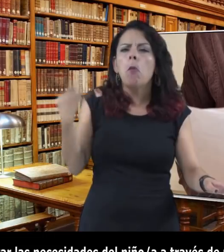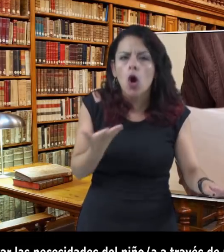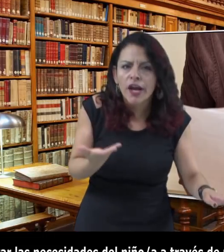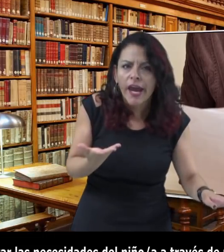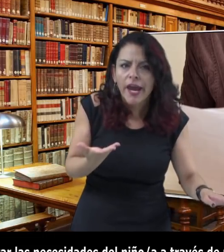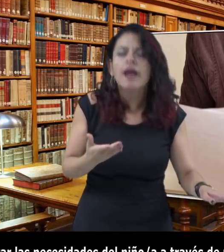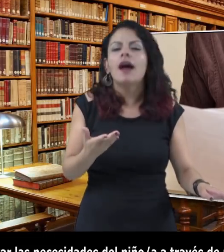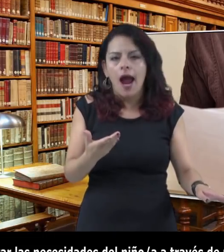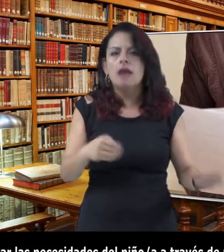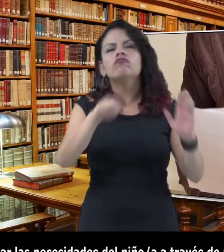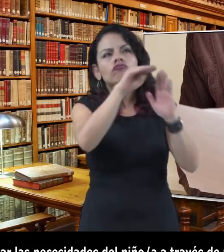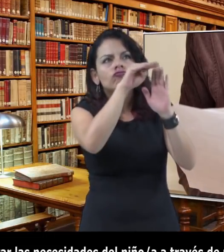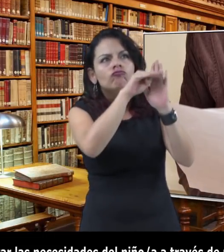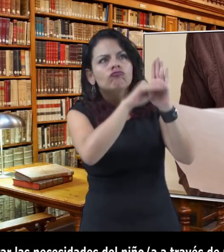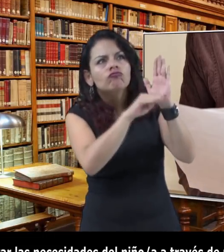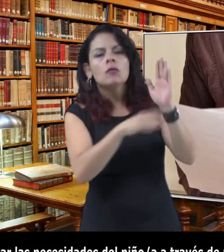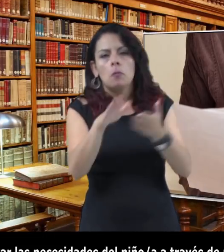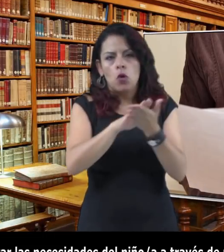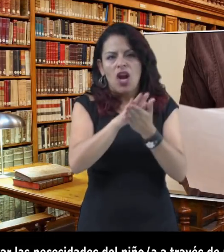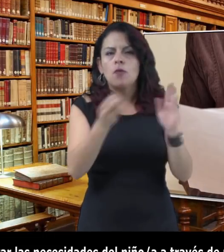educación, recreación, vivienda, salud,